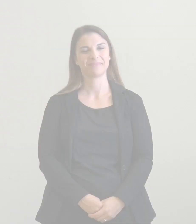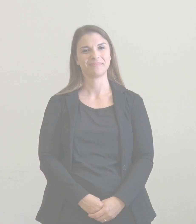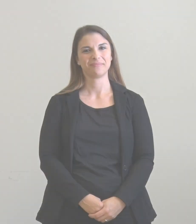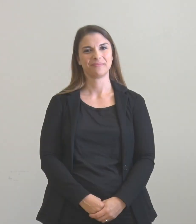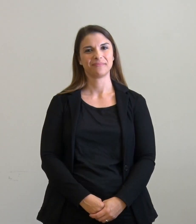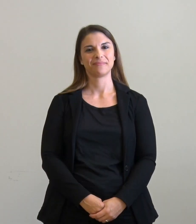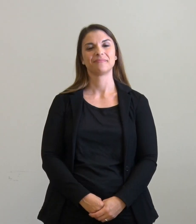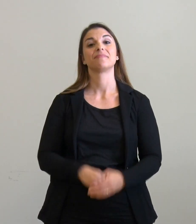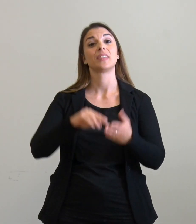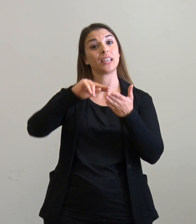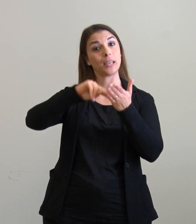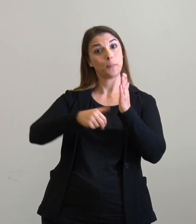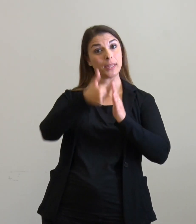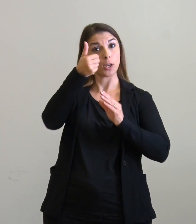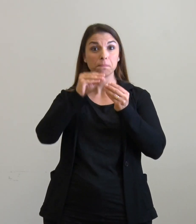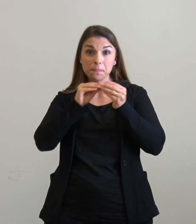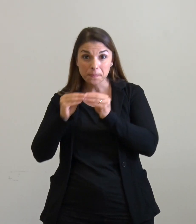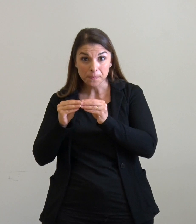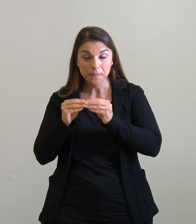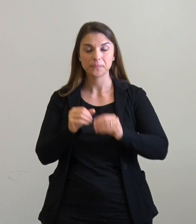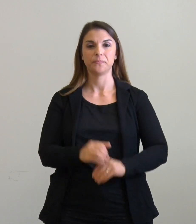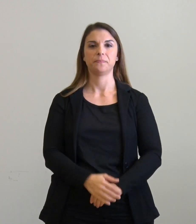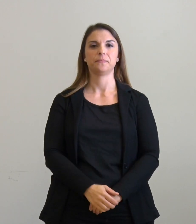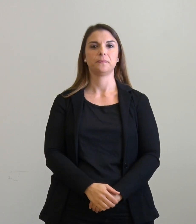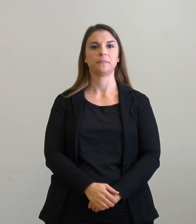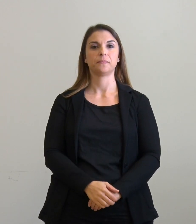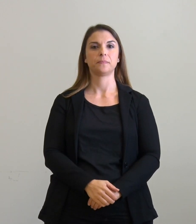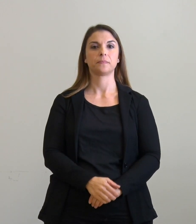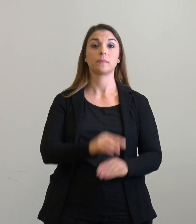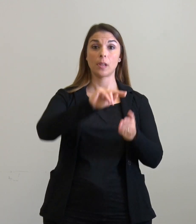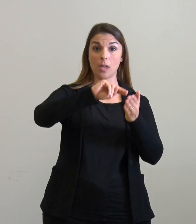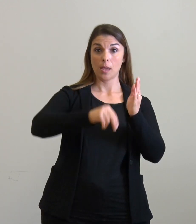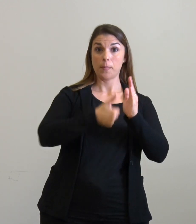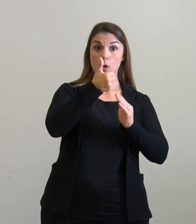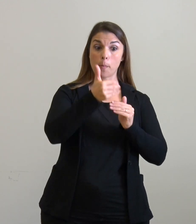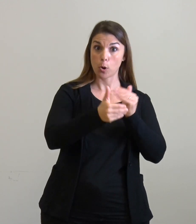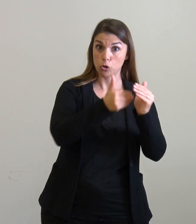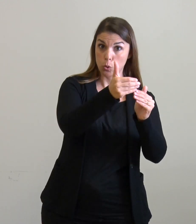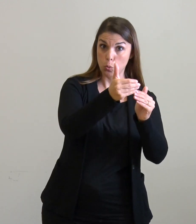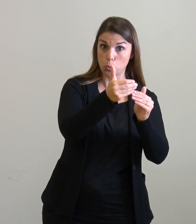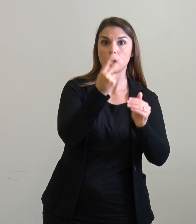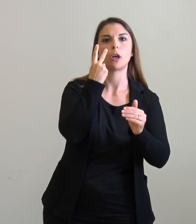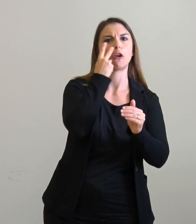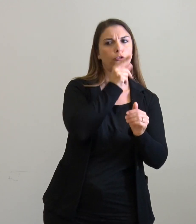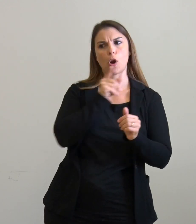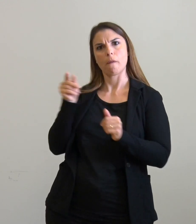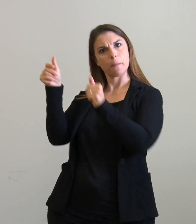Modalità di immatricolazione Le procedure di immatricolazione sono indicate nei bandi di